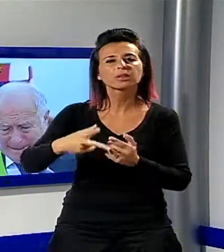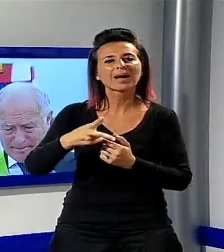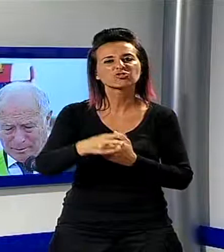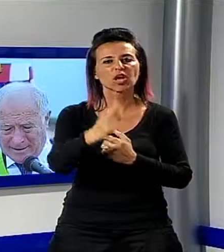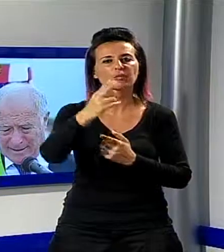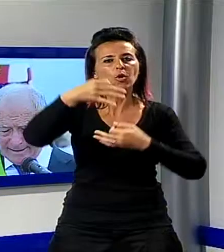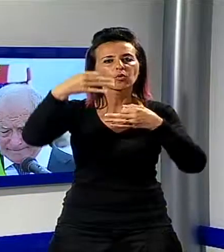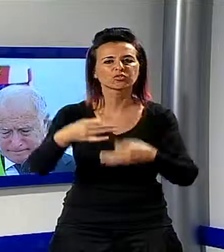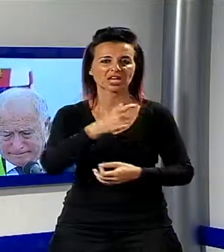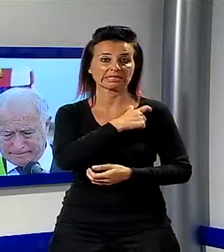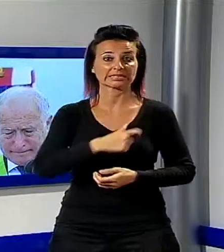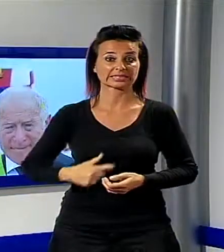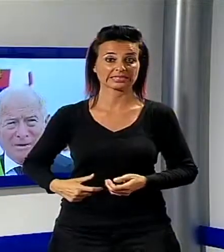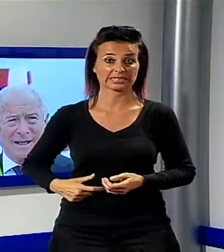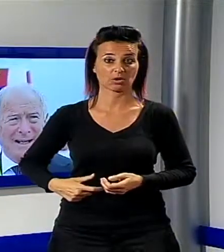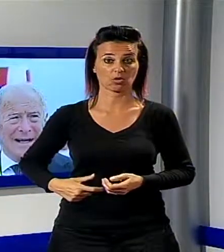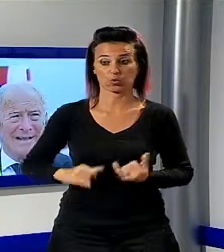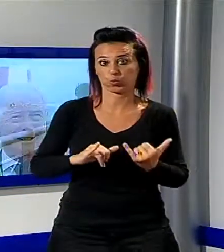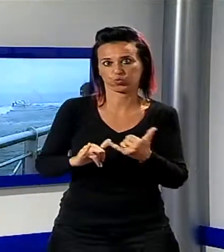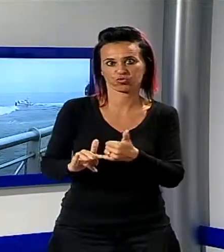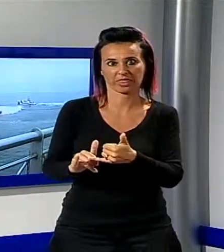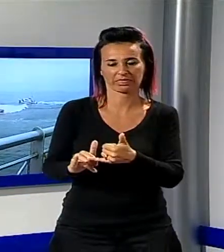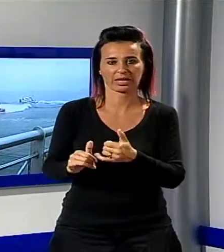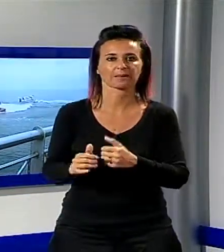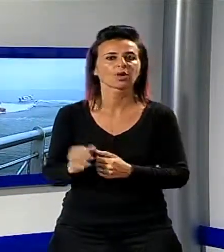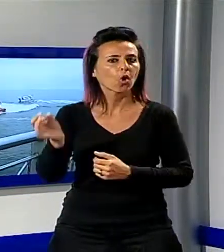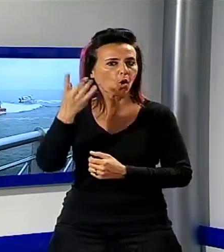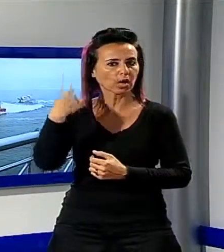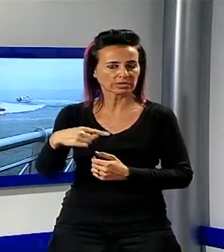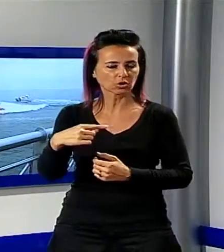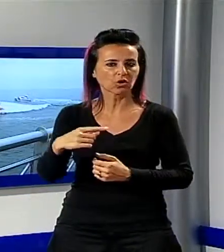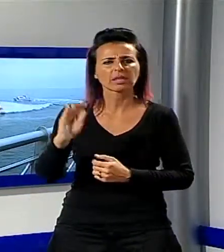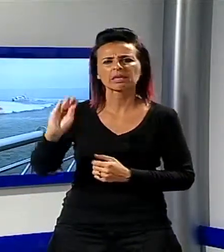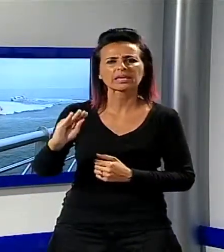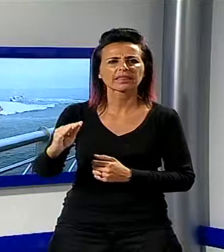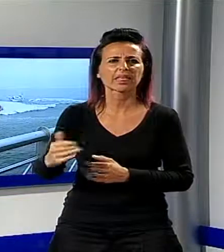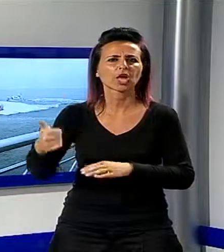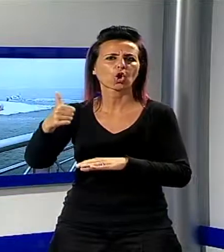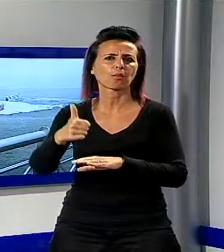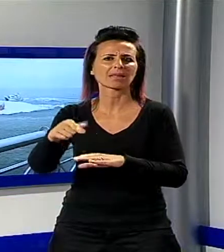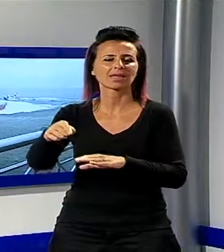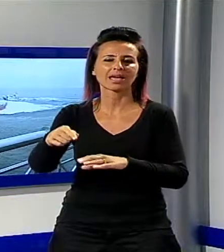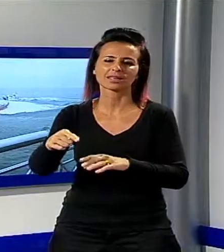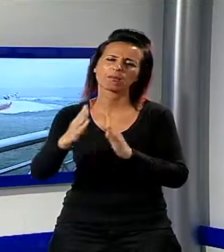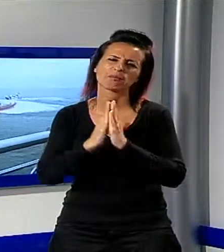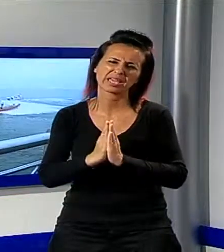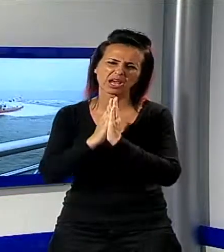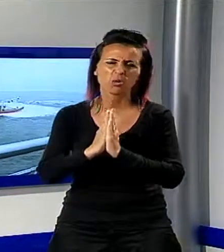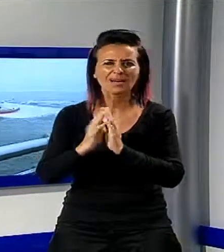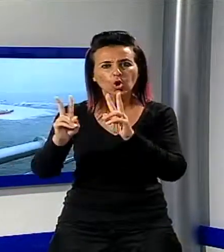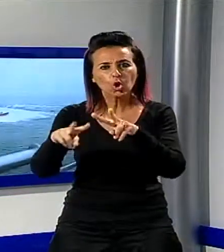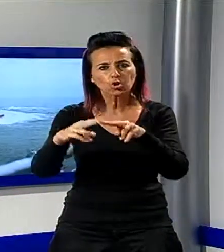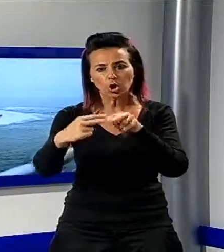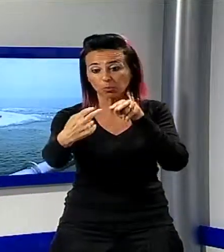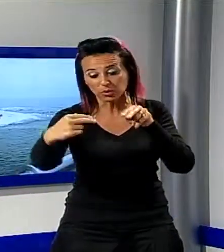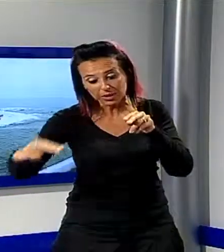'illustrare le motivazioni di tale intitolazione ha anche chiesto al Comandante Oddone di intensificare i controlli proprio sotto il Pontile per